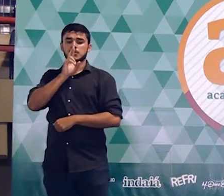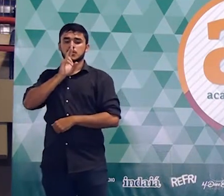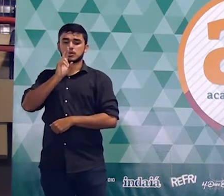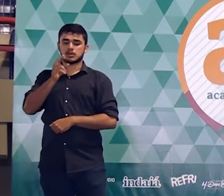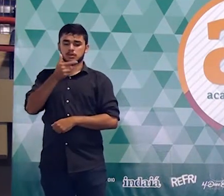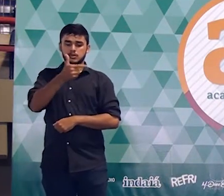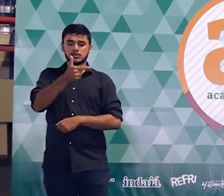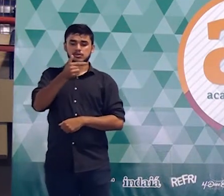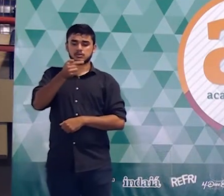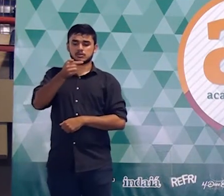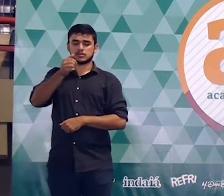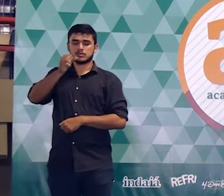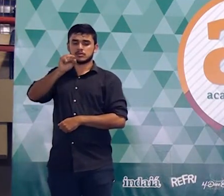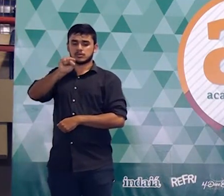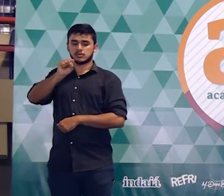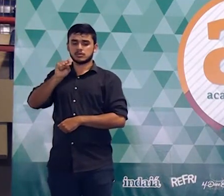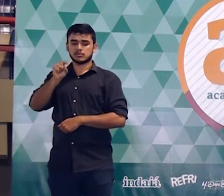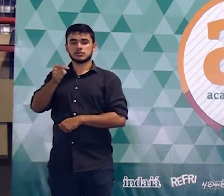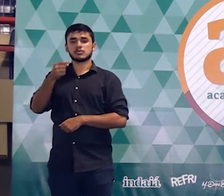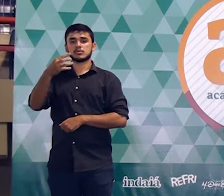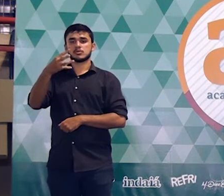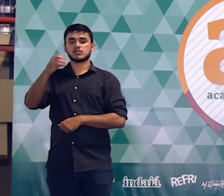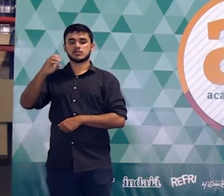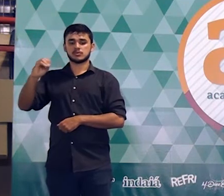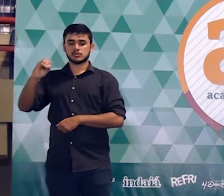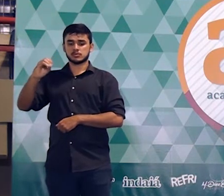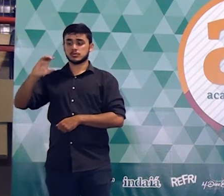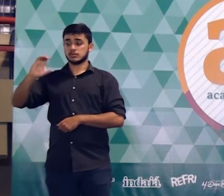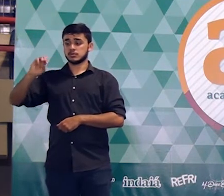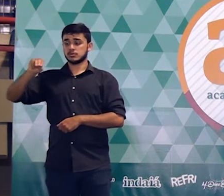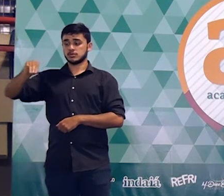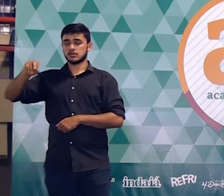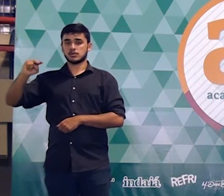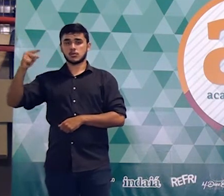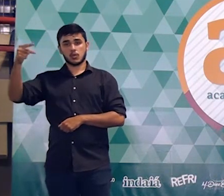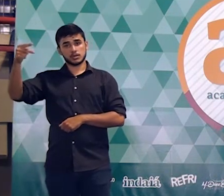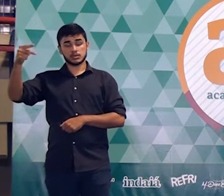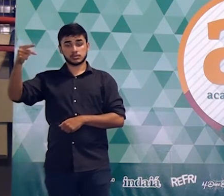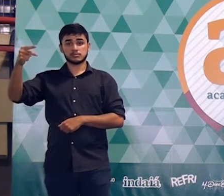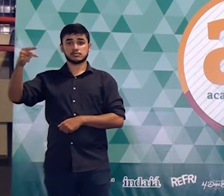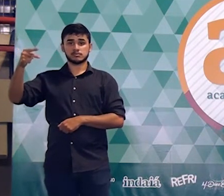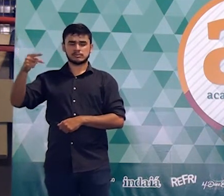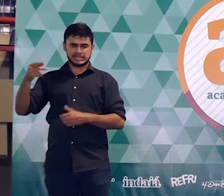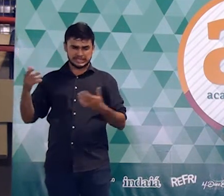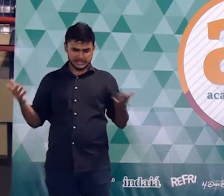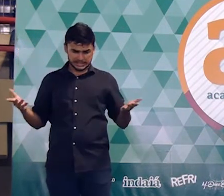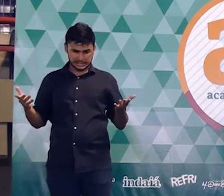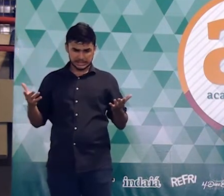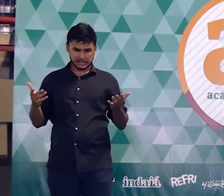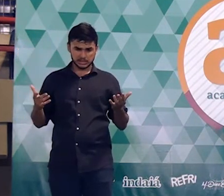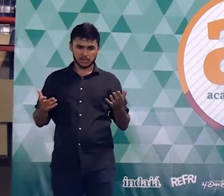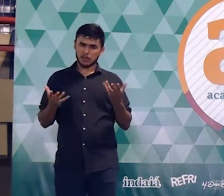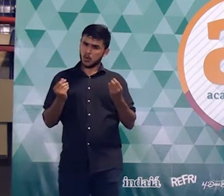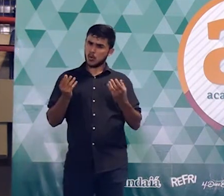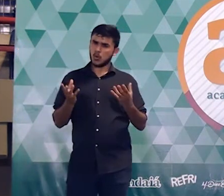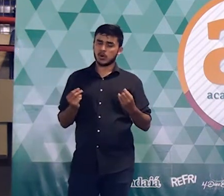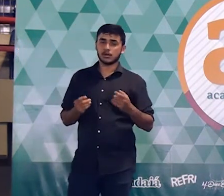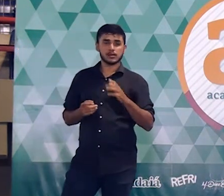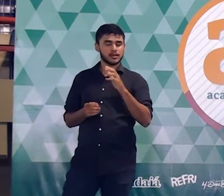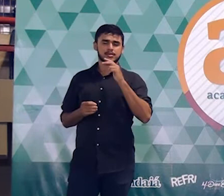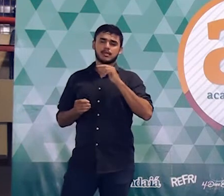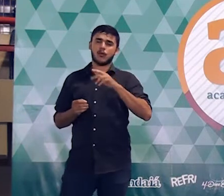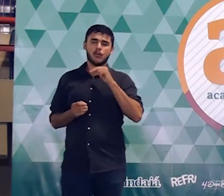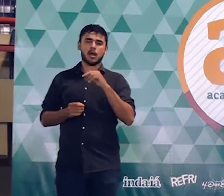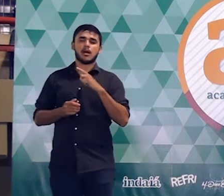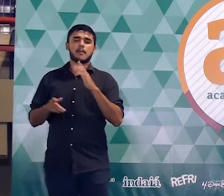como resultado 278.400 centímetros quadrados. Vixe, Alexandre, é muita coisa, né? Pessoal, não